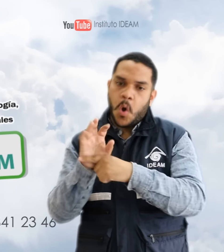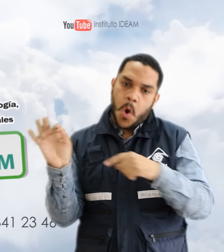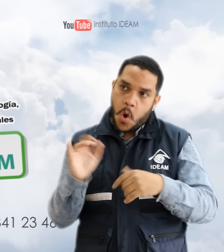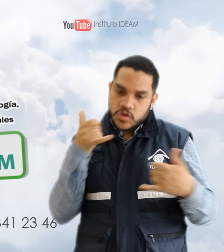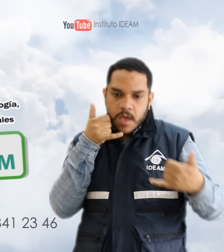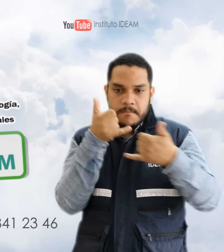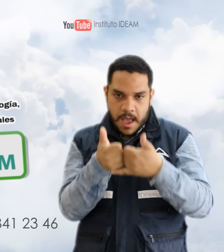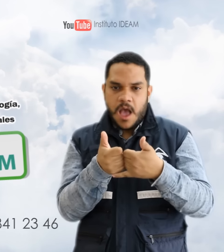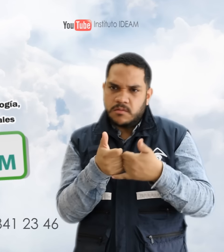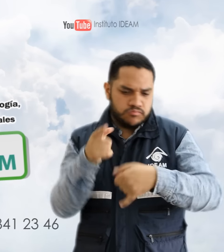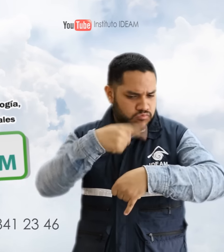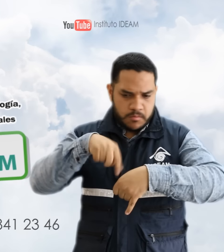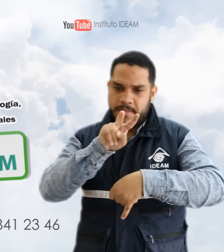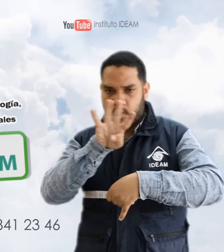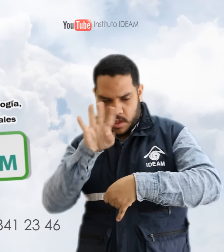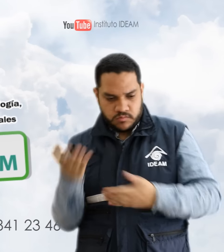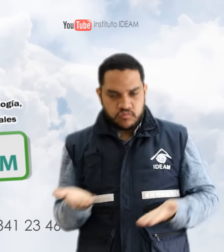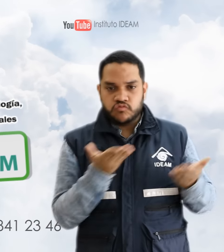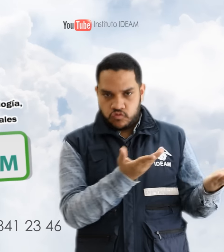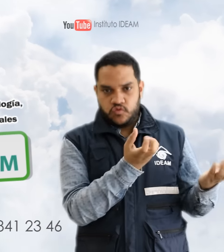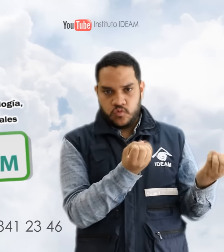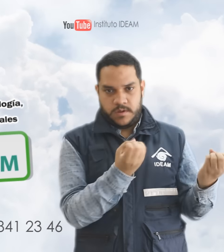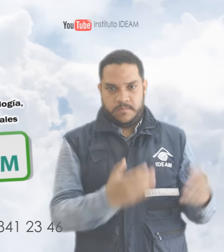los teléfonos que aparecen en pantalla con el metrólogo de turno.